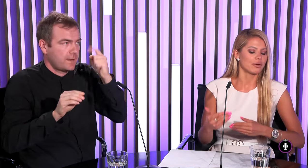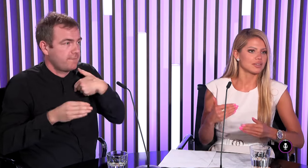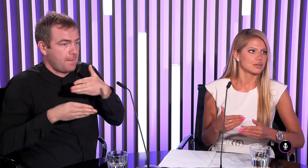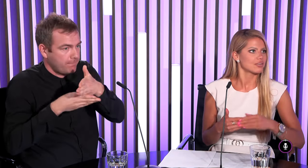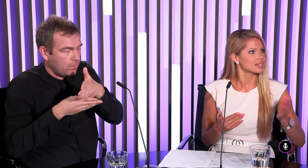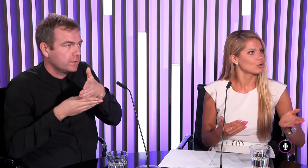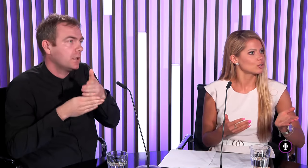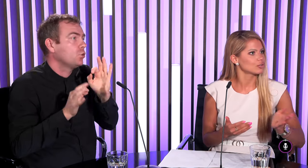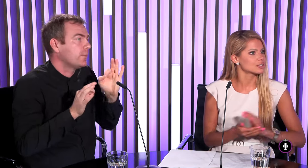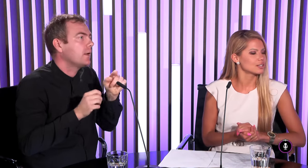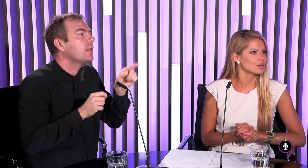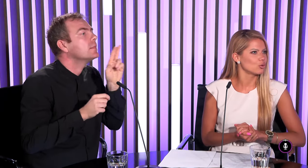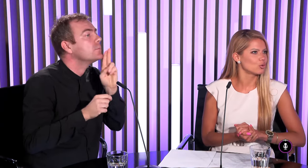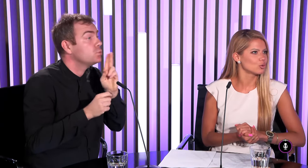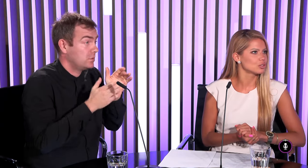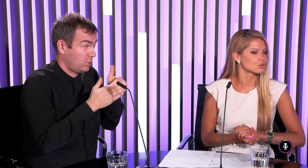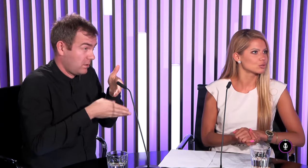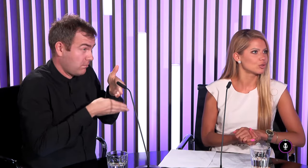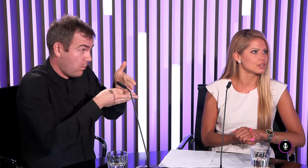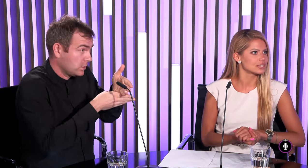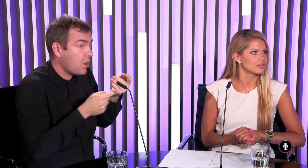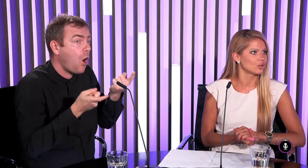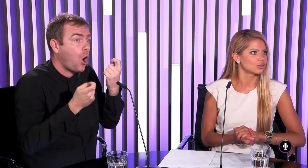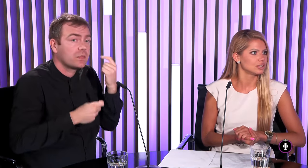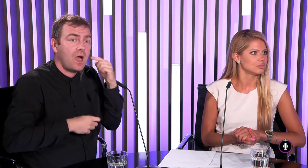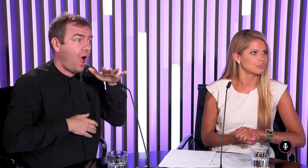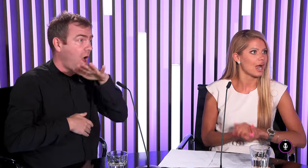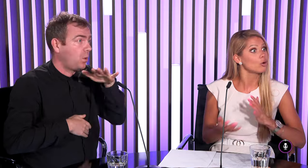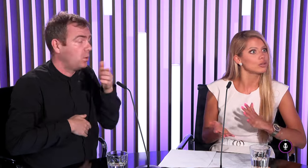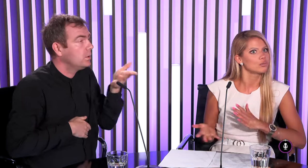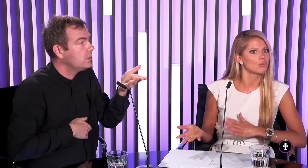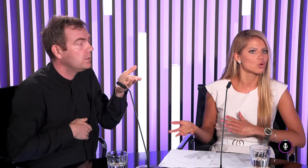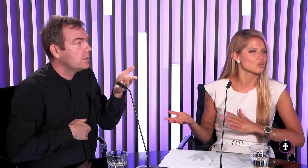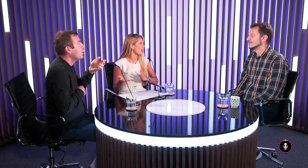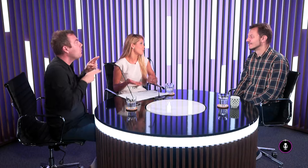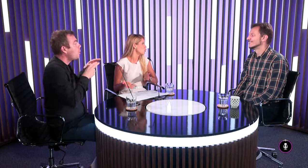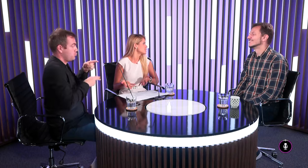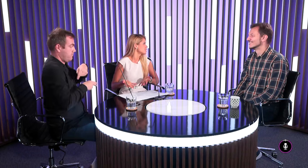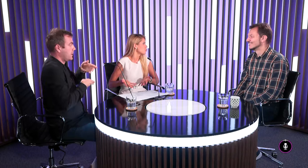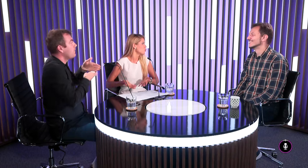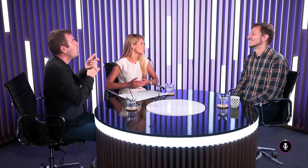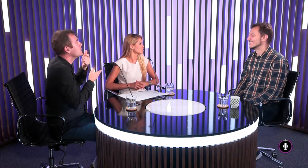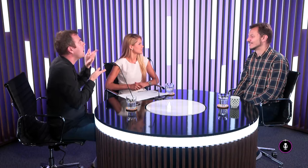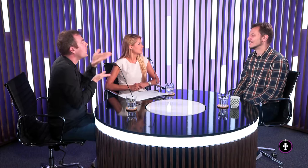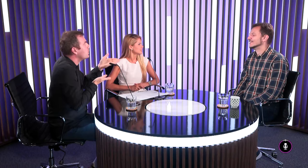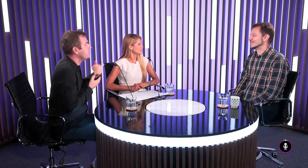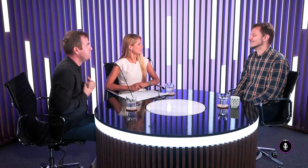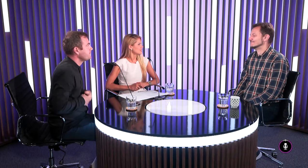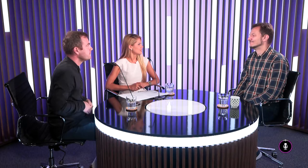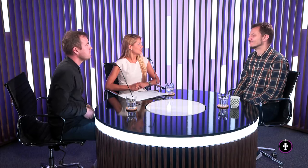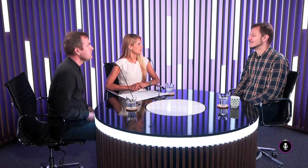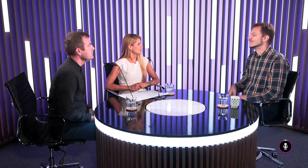ho previesť nepreviesť ako je to vlastne u ľudí zo sluchovým s nevyhodnením ako im môžeme ak vôbec teda pomôcť